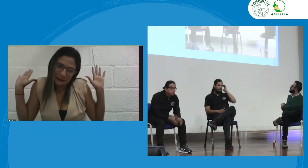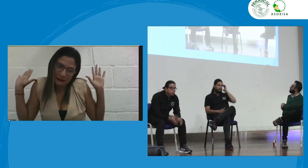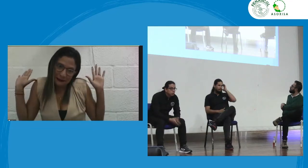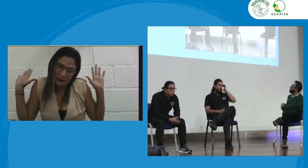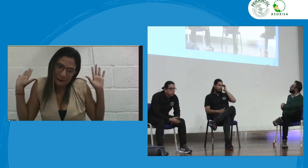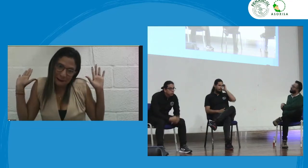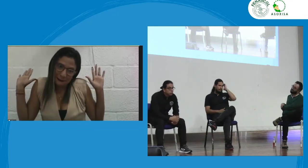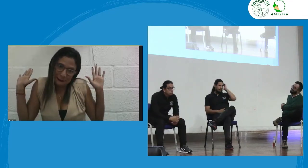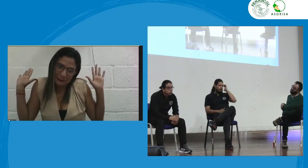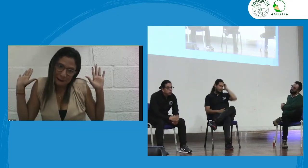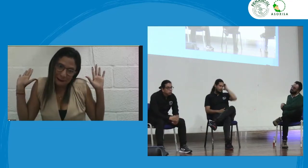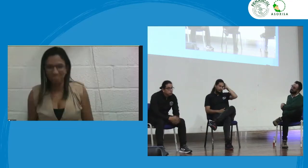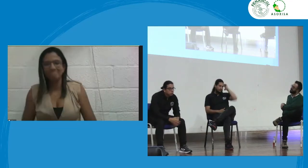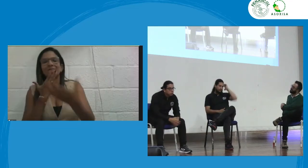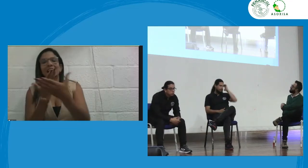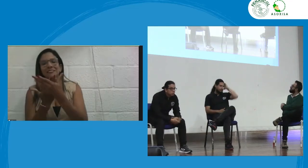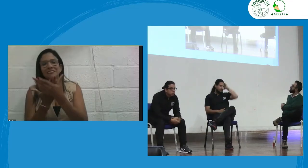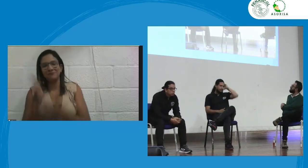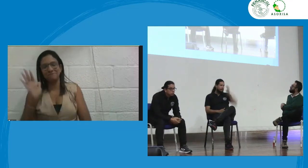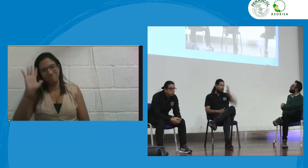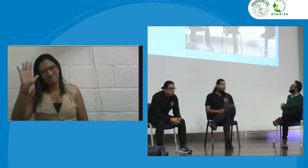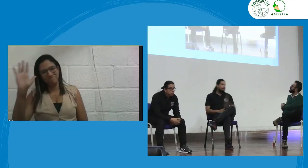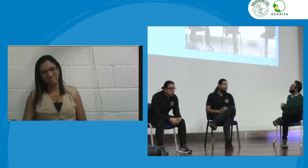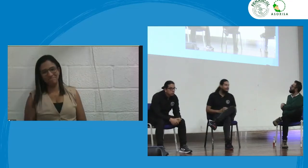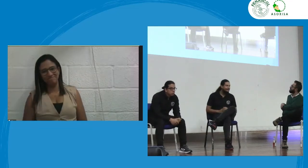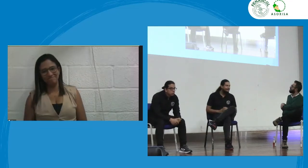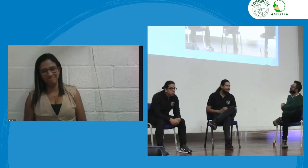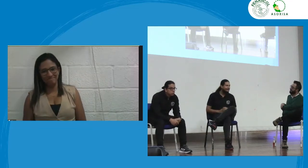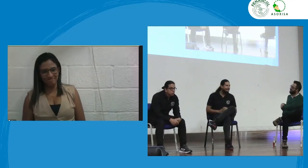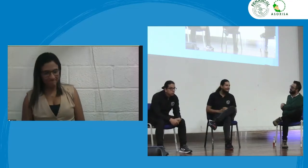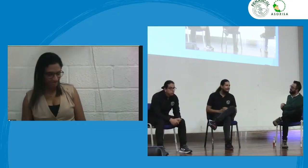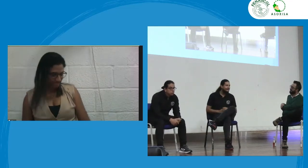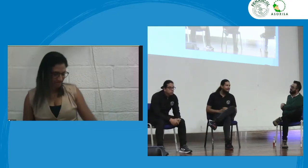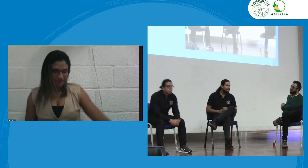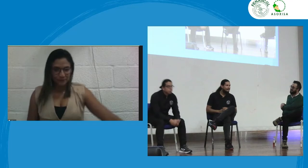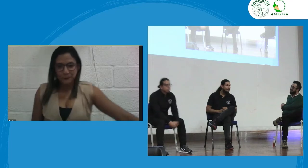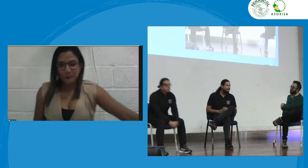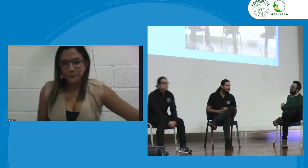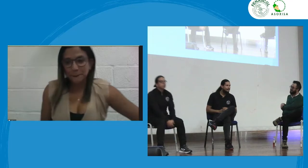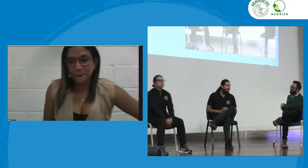no sé si soy clara Joaquín es una propuesta no más muchas gracias